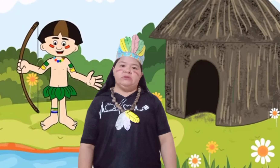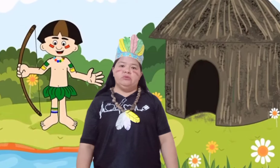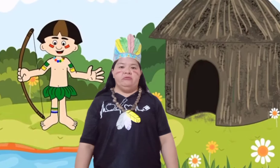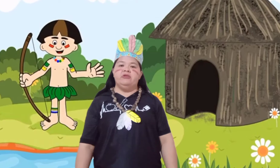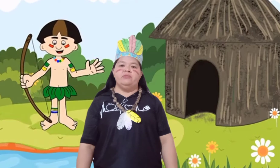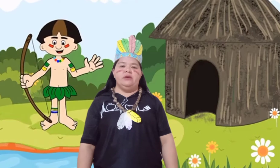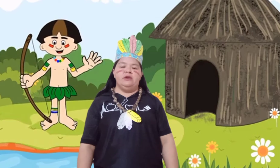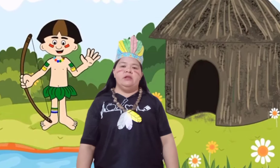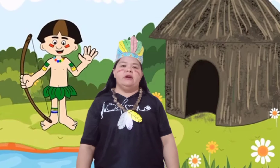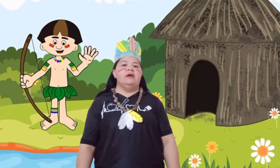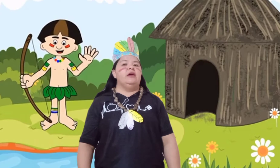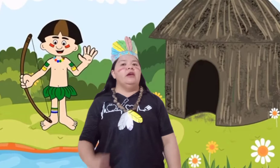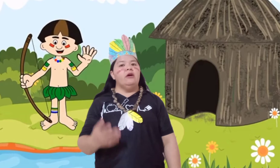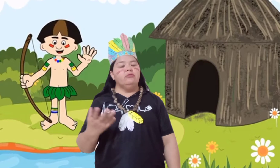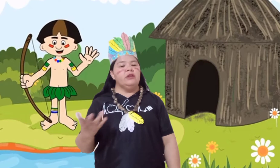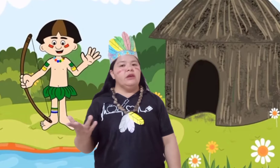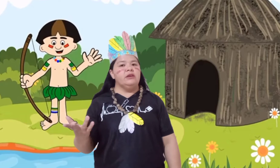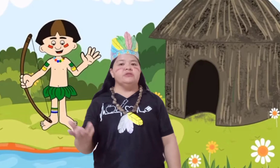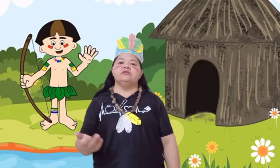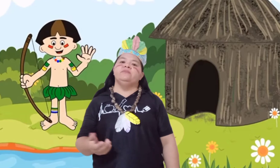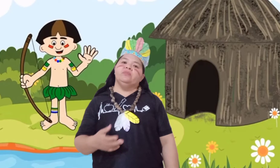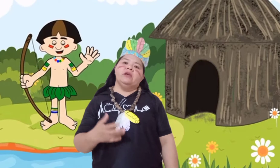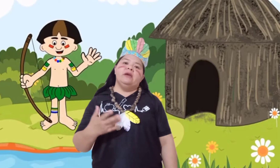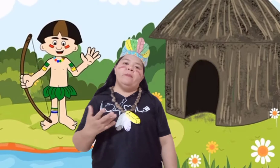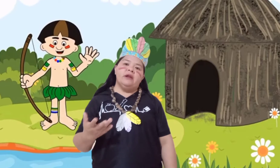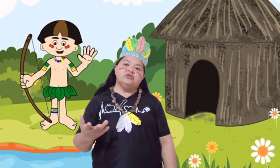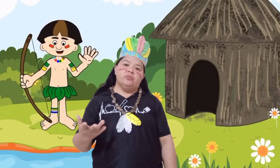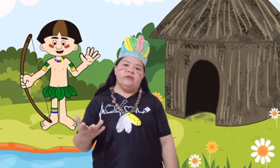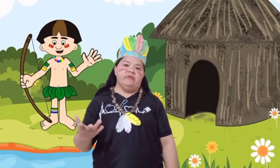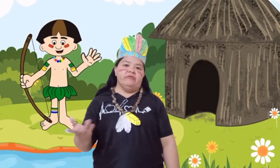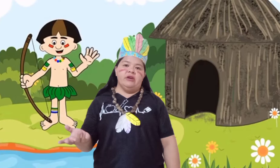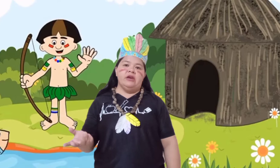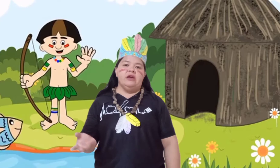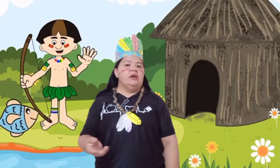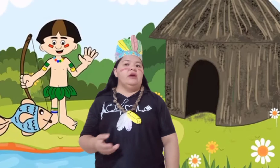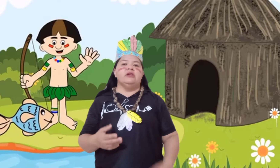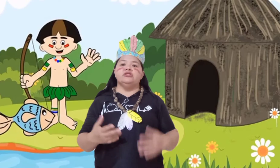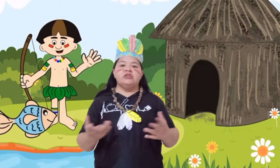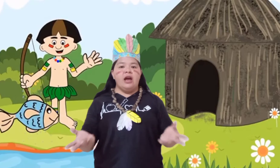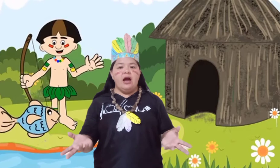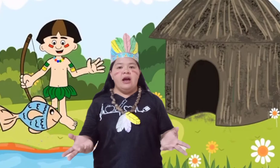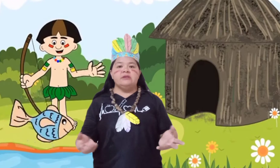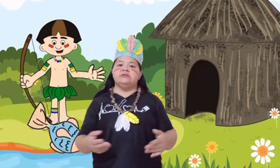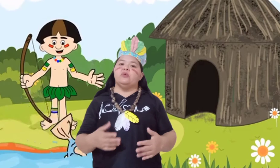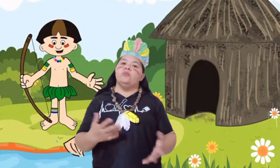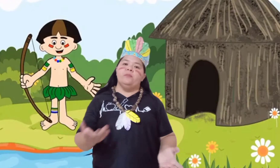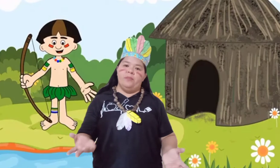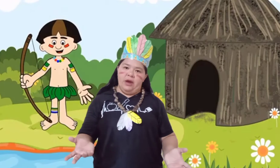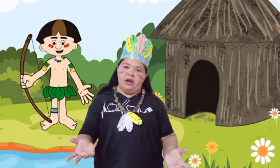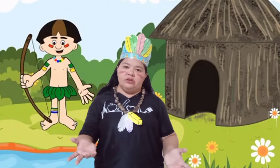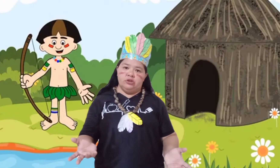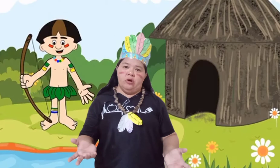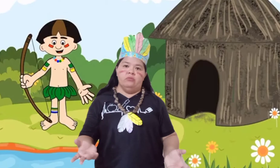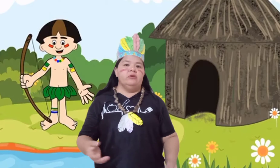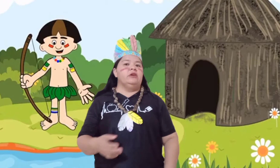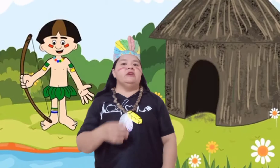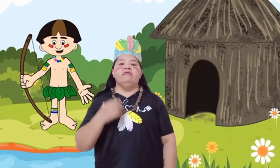com sua família, em aldeias. E para sobreviver, eles caçam, pescam e